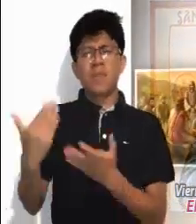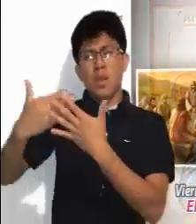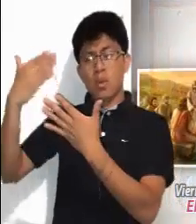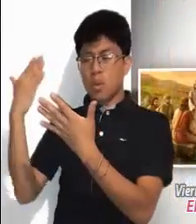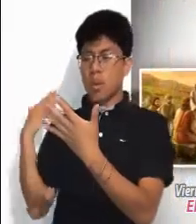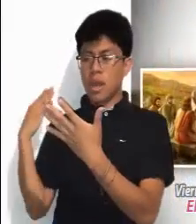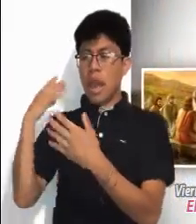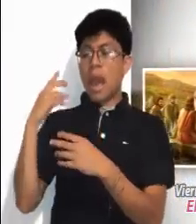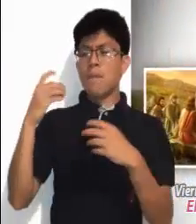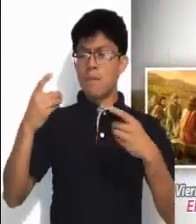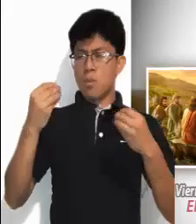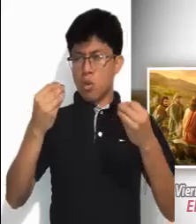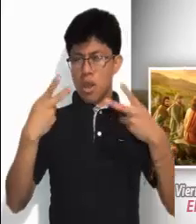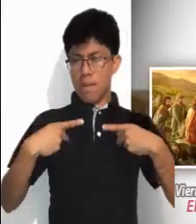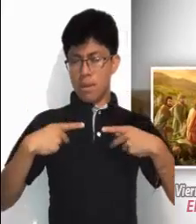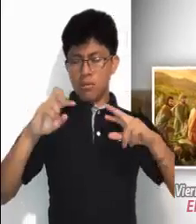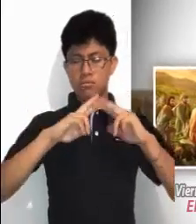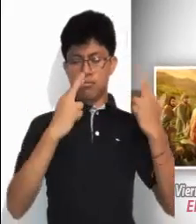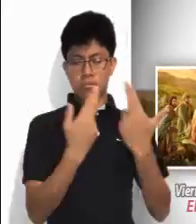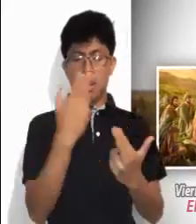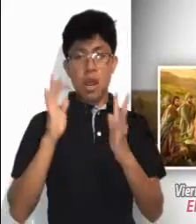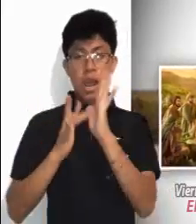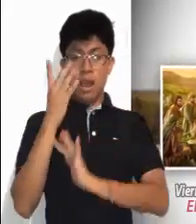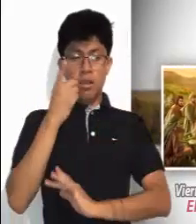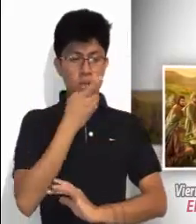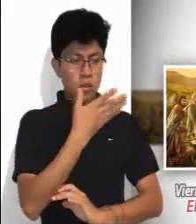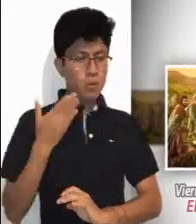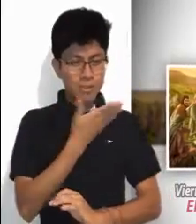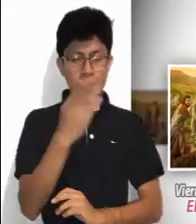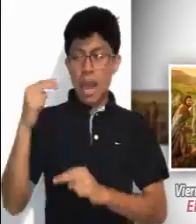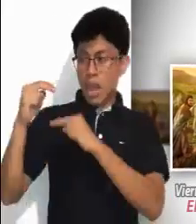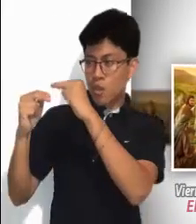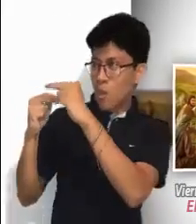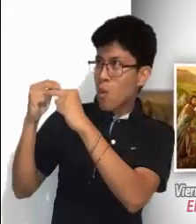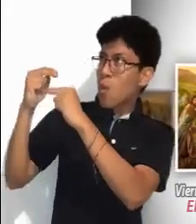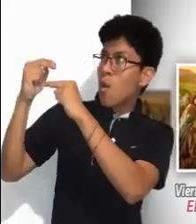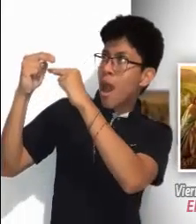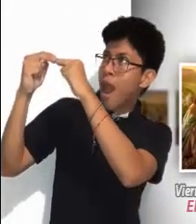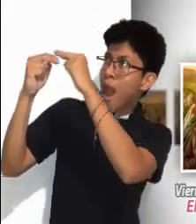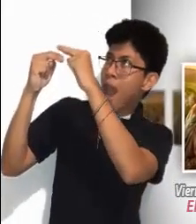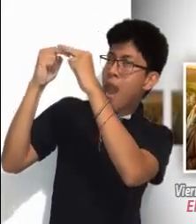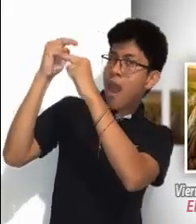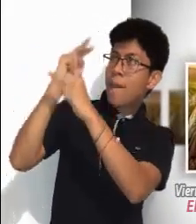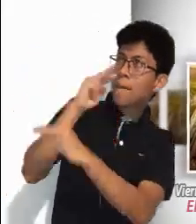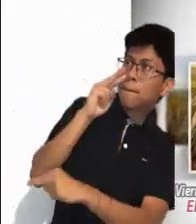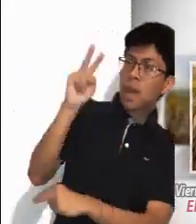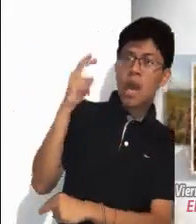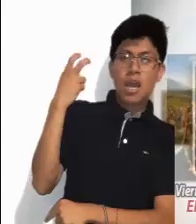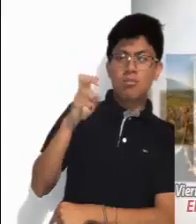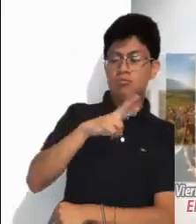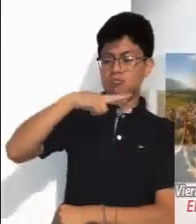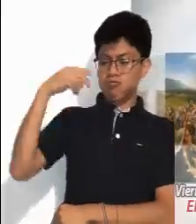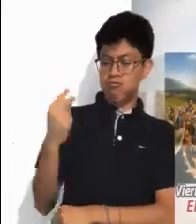En aquel tiempo Jesús dijo a la multitud, Cuando ustedes ven que una nube se va levantando por el